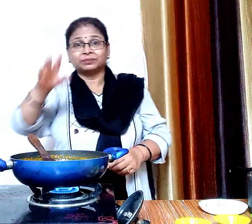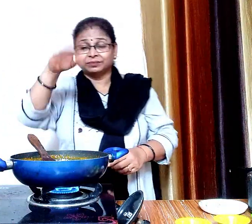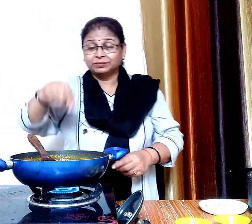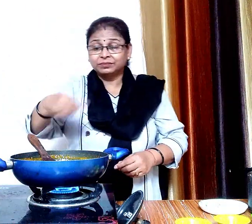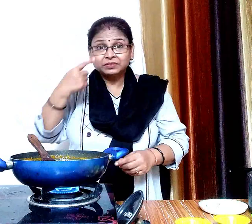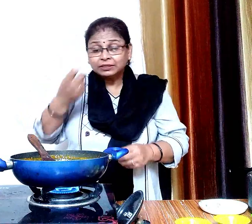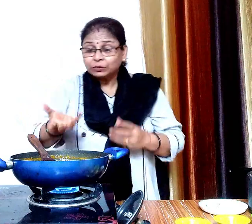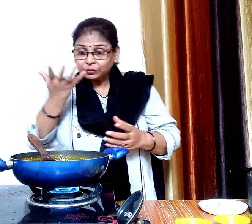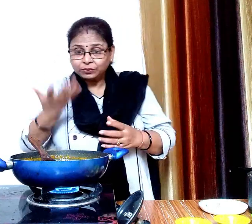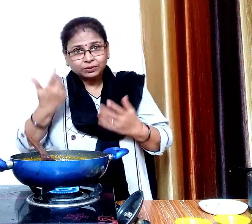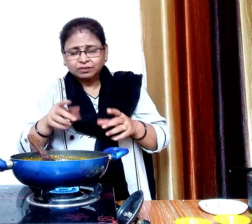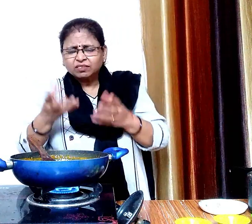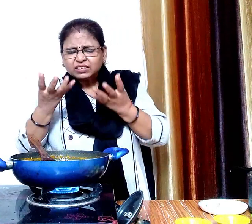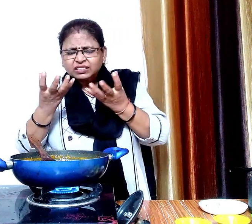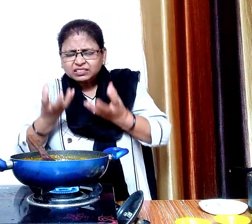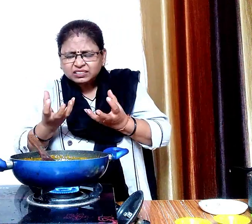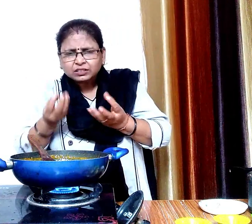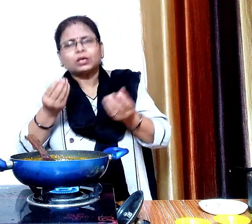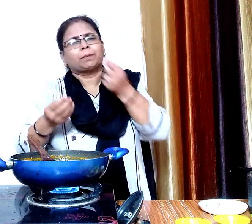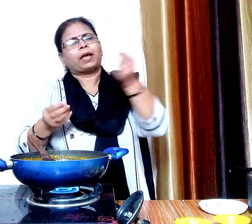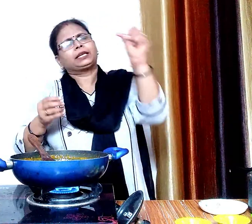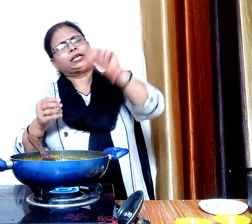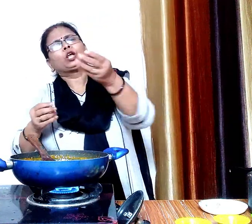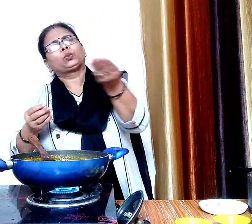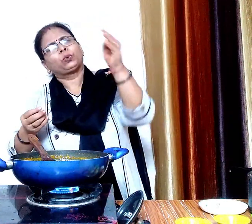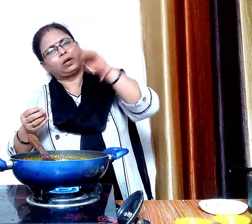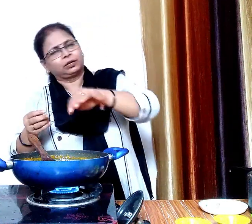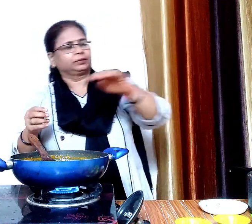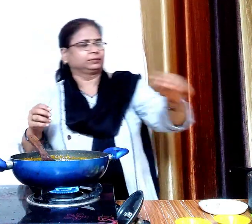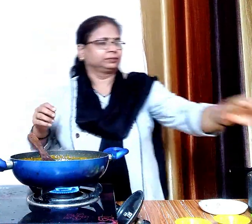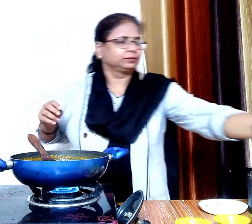देखिए उबल्ले के बाद है जादा गाड़ा हो गया है इसलिए हम इस पर थोड़ा सा पानी डालेंगे